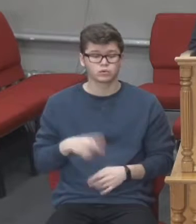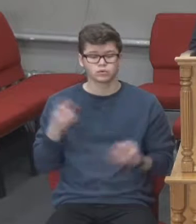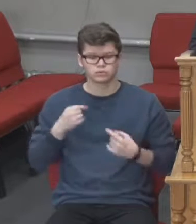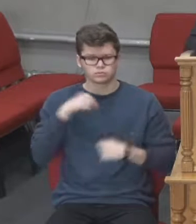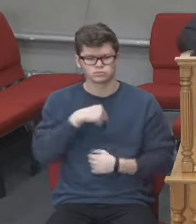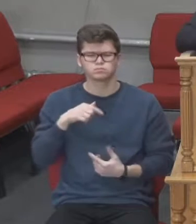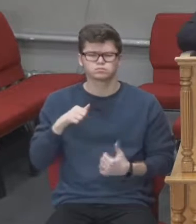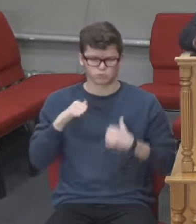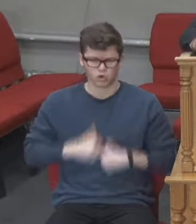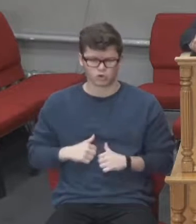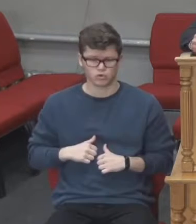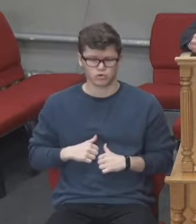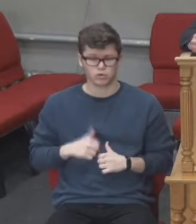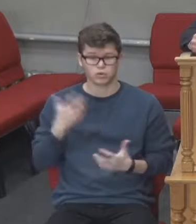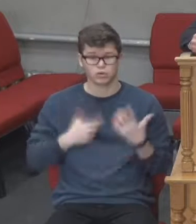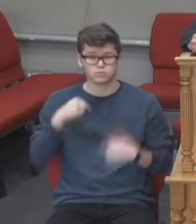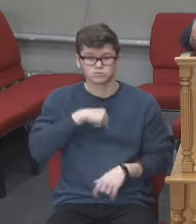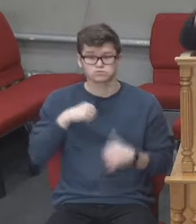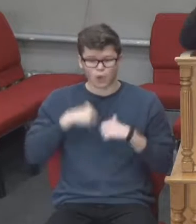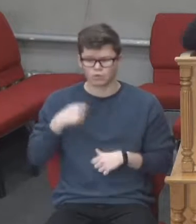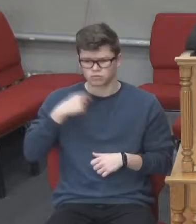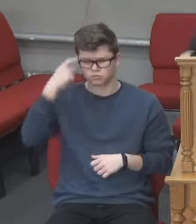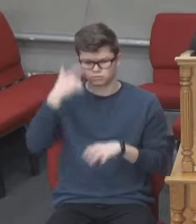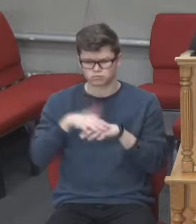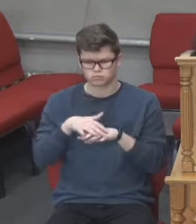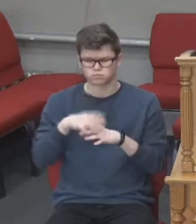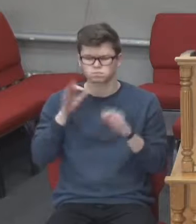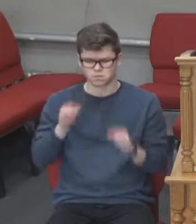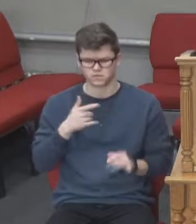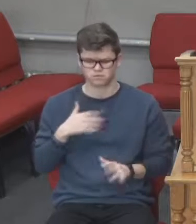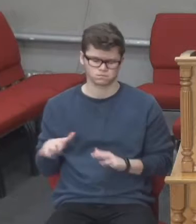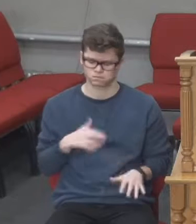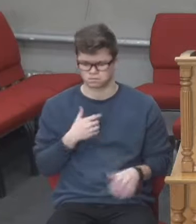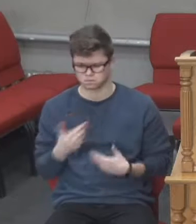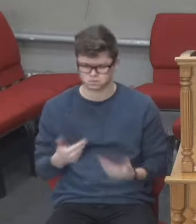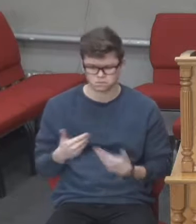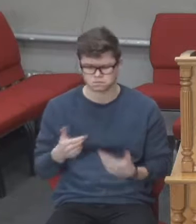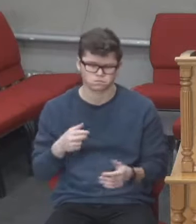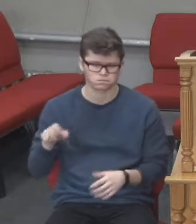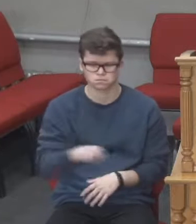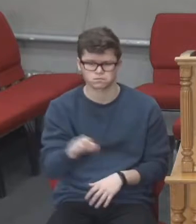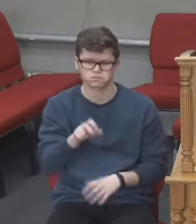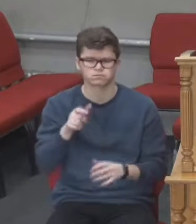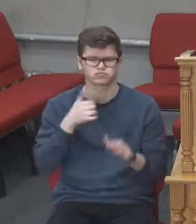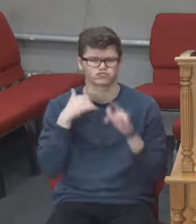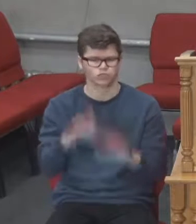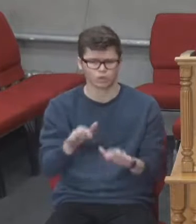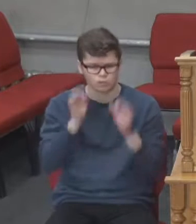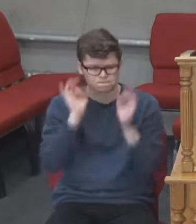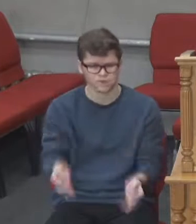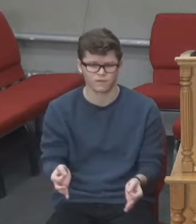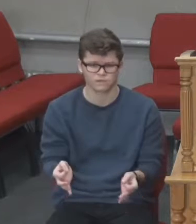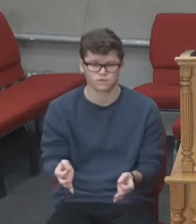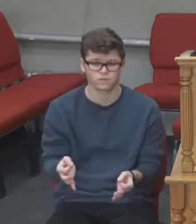Страх – це не християнська якість. Є Господній страх, перед Богом страх. Так, християнин має,